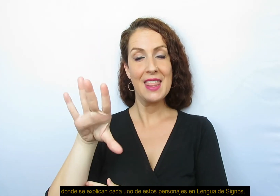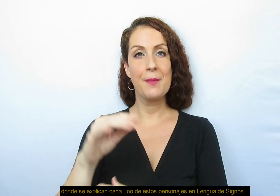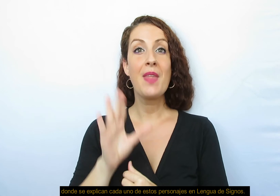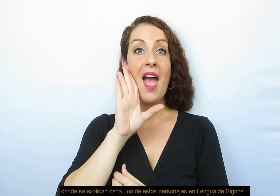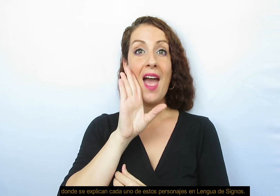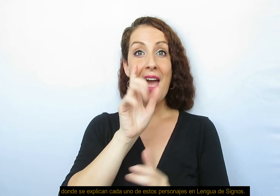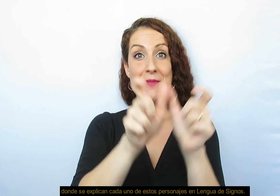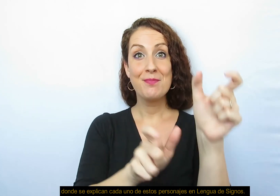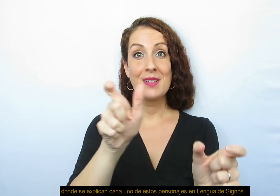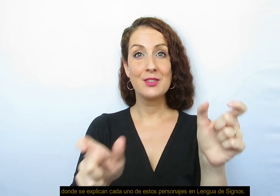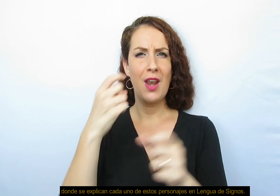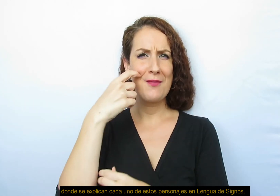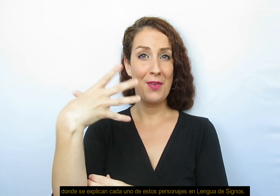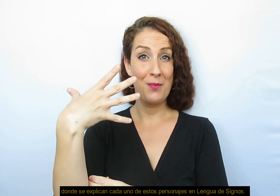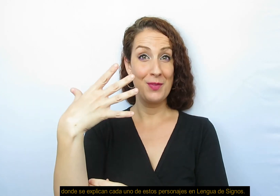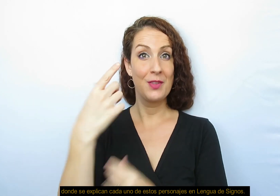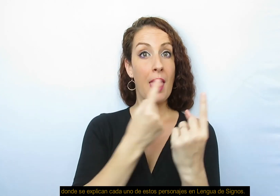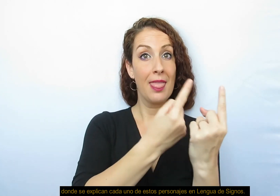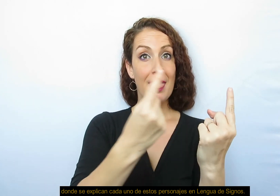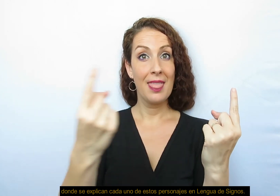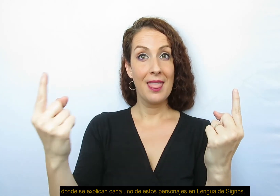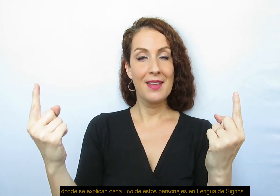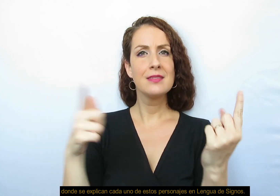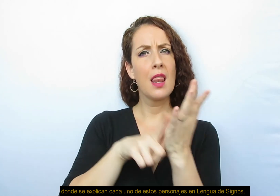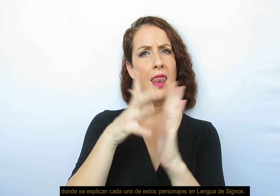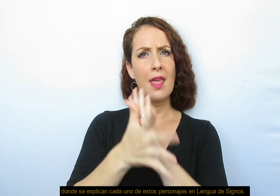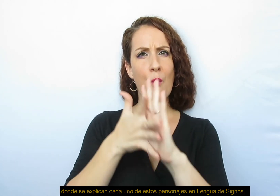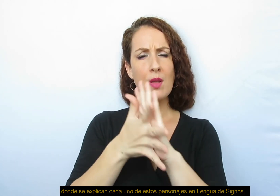donde se explican cada uno de estos personajes en lengua de signos.